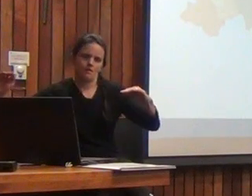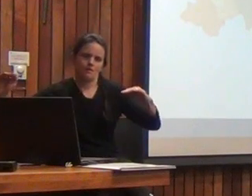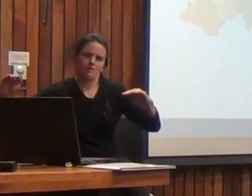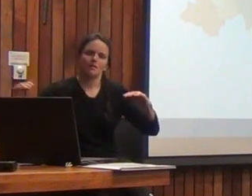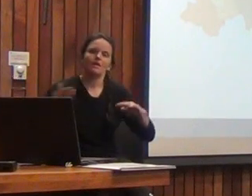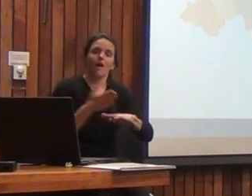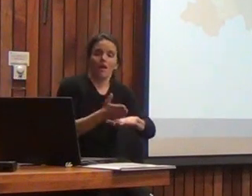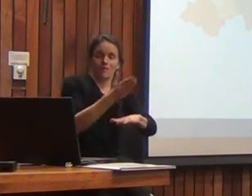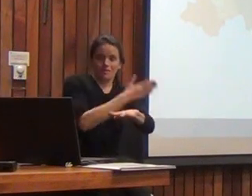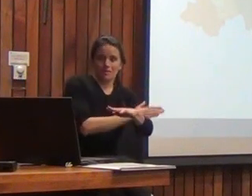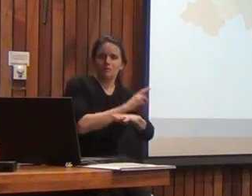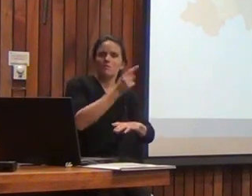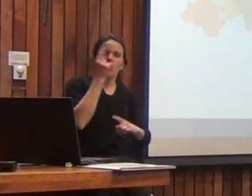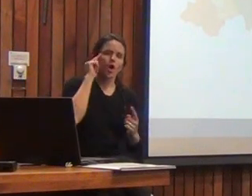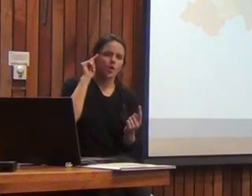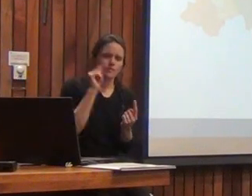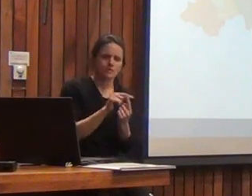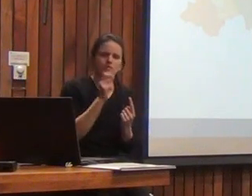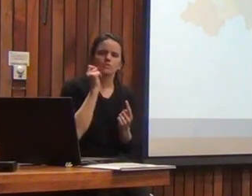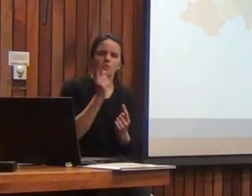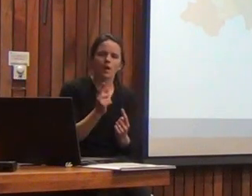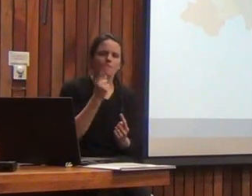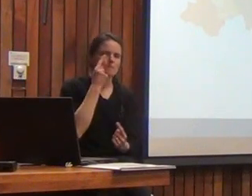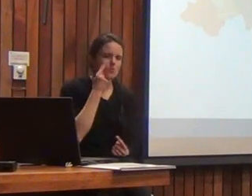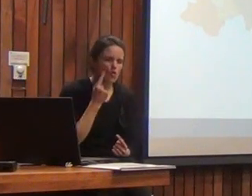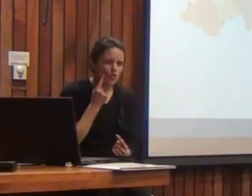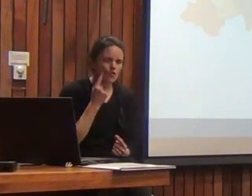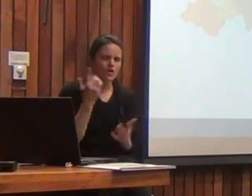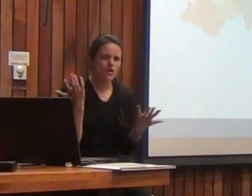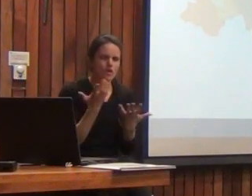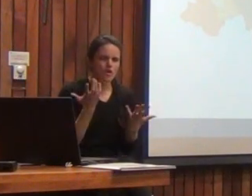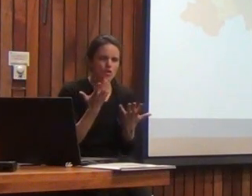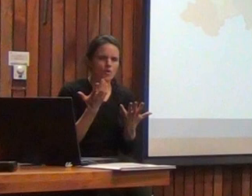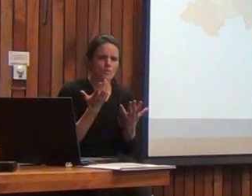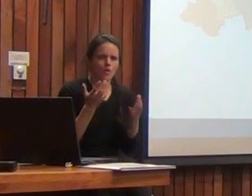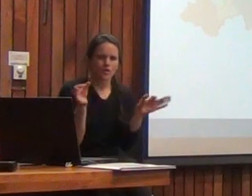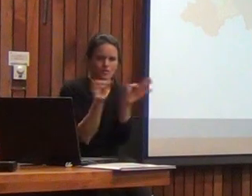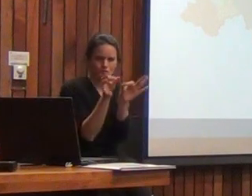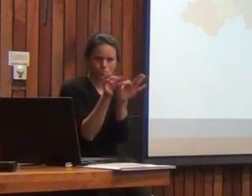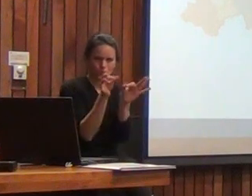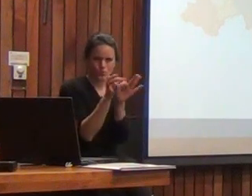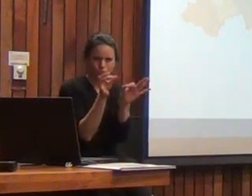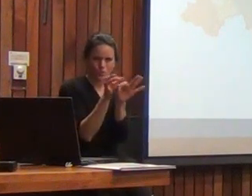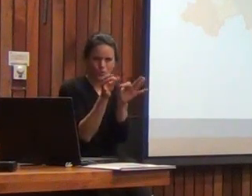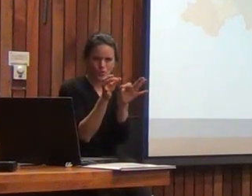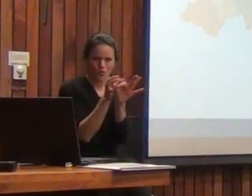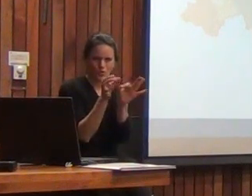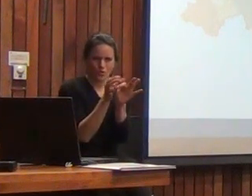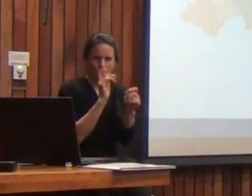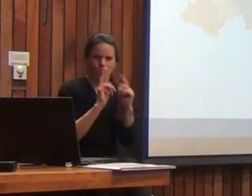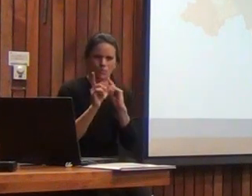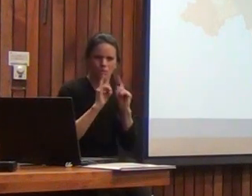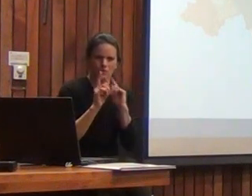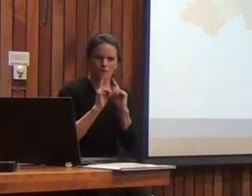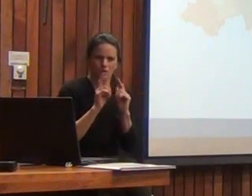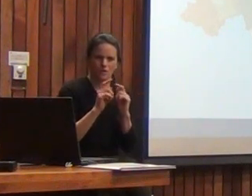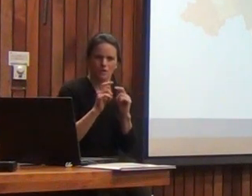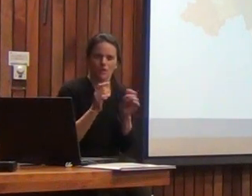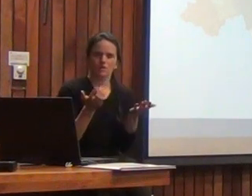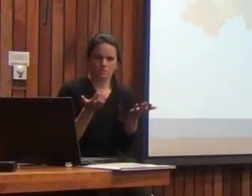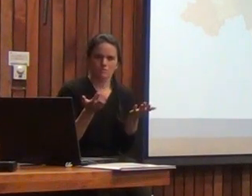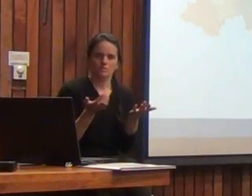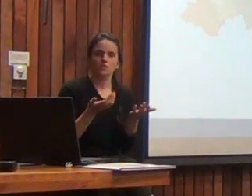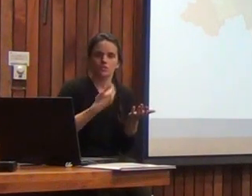el prepiloto teníamos el objetivo de probar cómo estaban funcionando las instrucciones de las pruebas y con ese